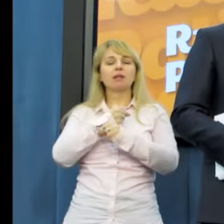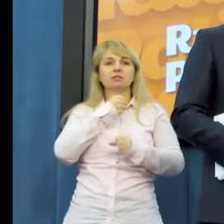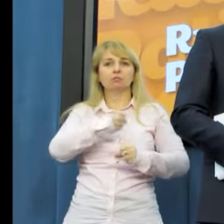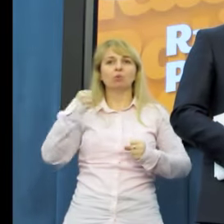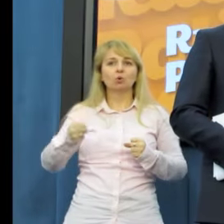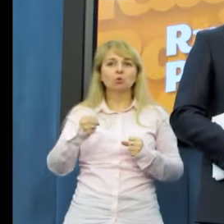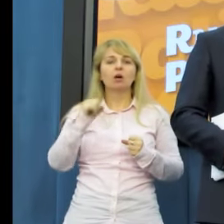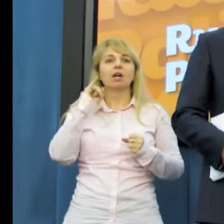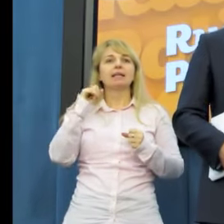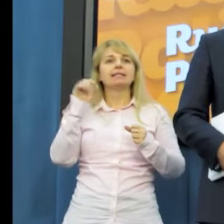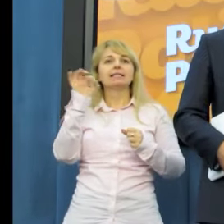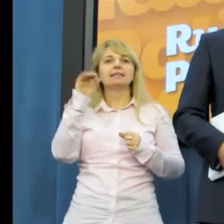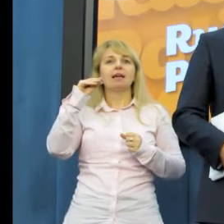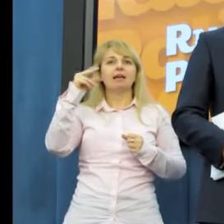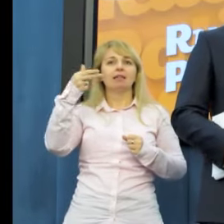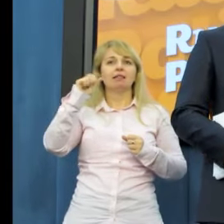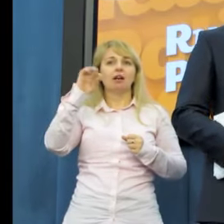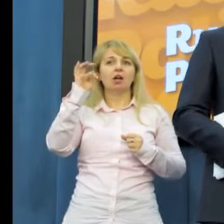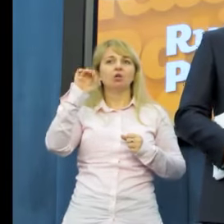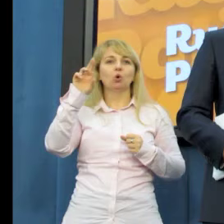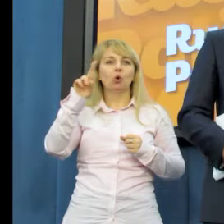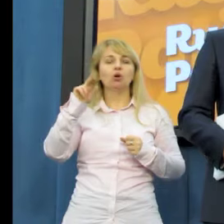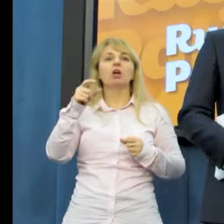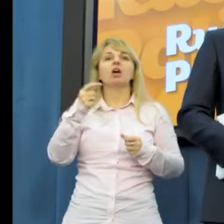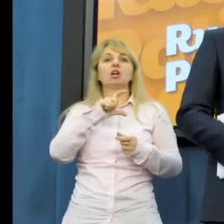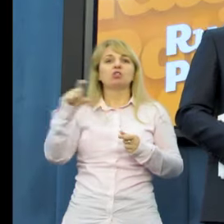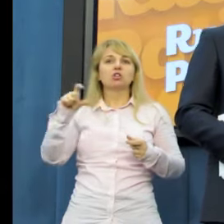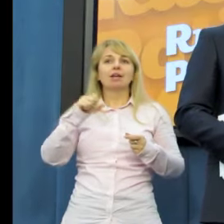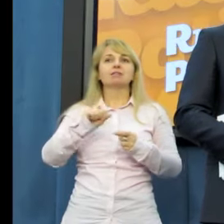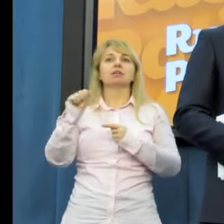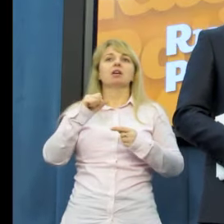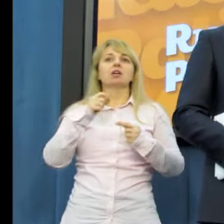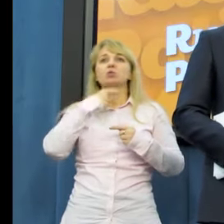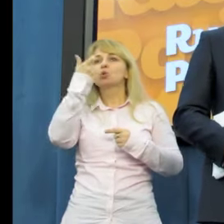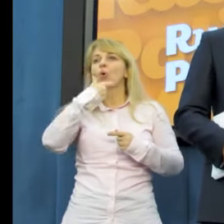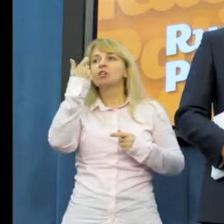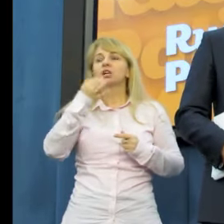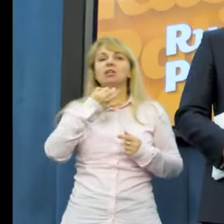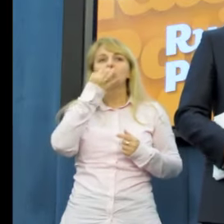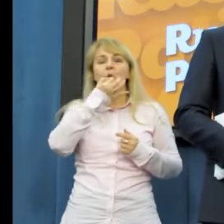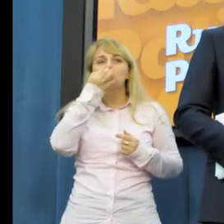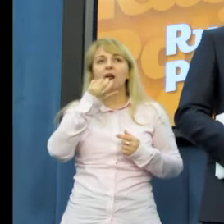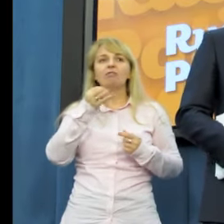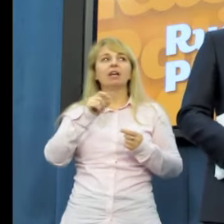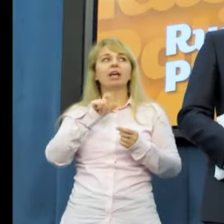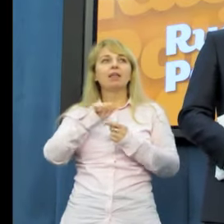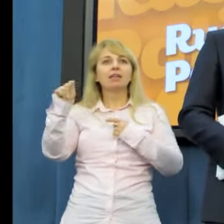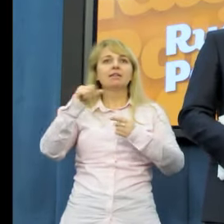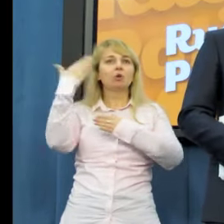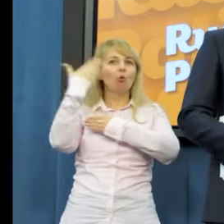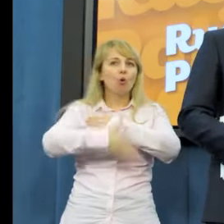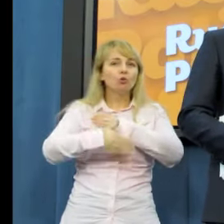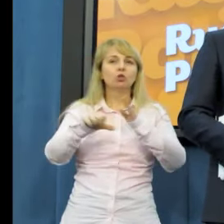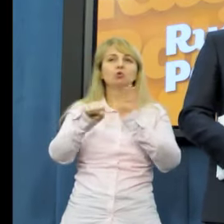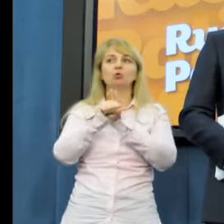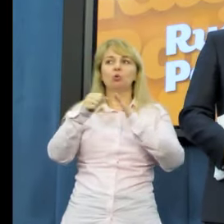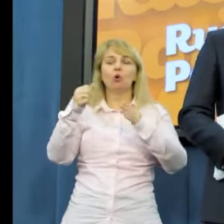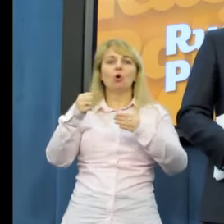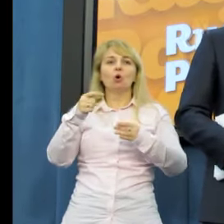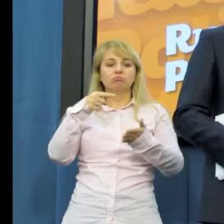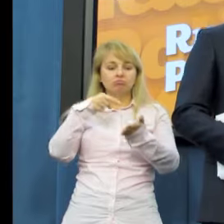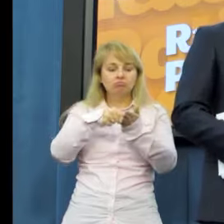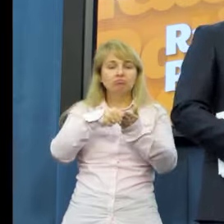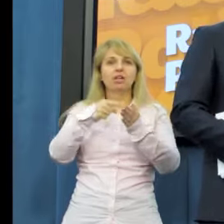na zgłaszanie poprawy w drugim czytaniu kończy się w momencie zakończenia debaty sejmowej w tym